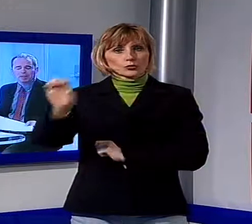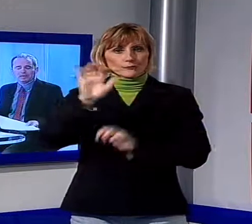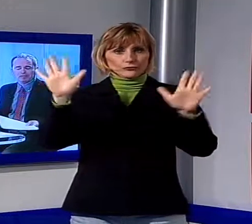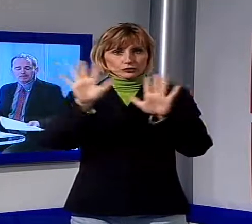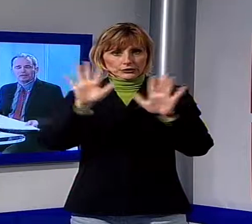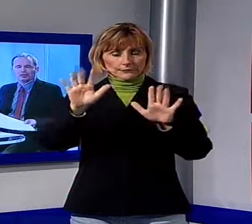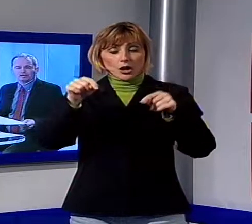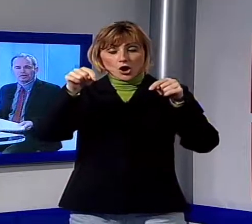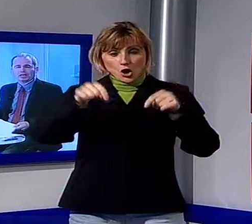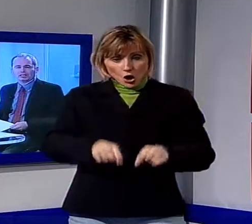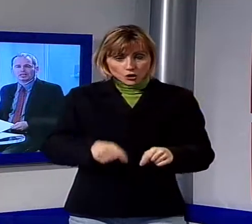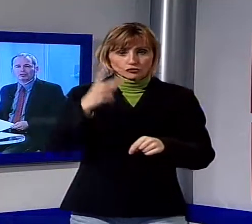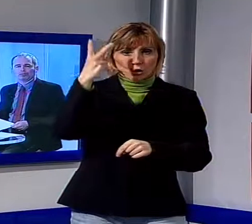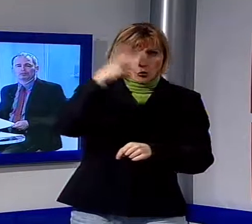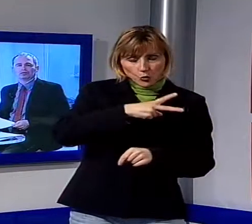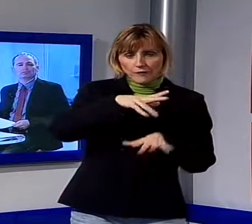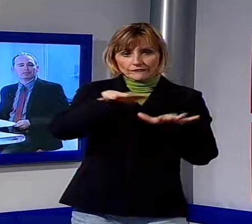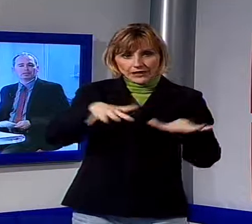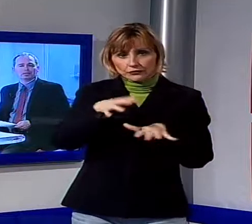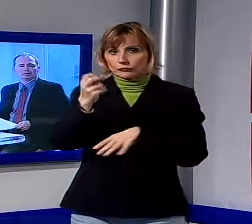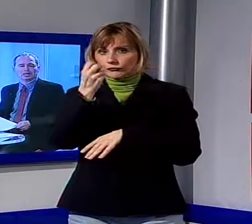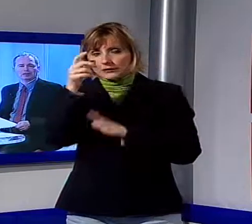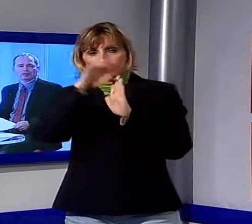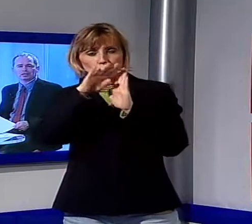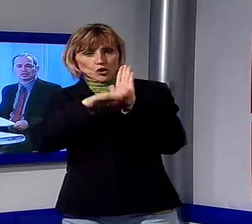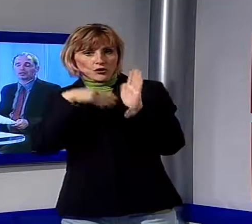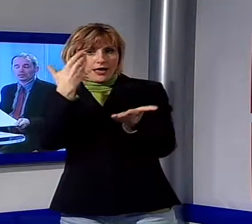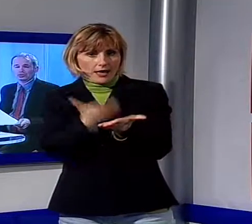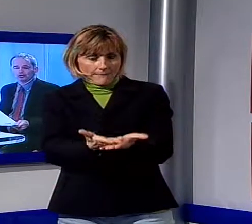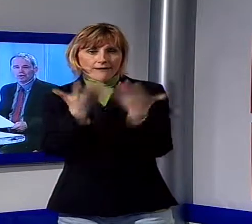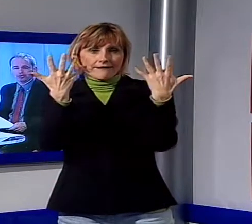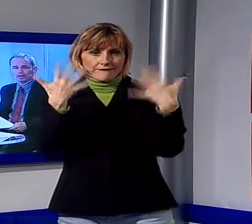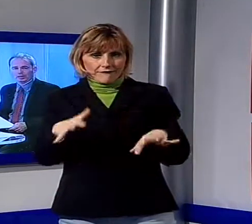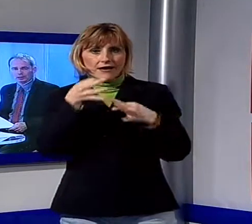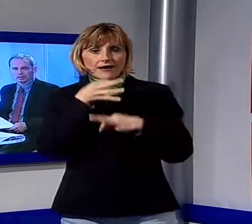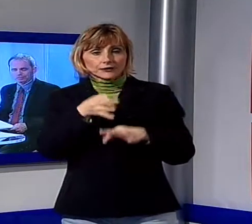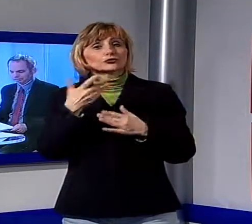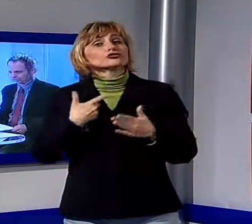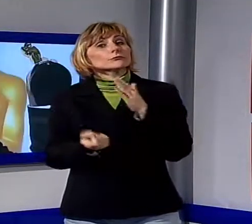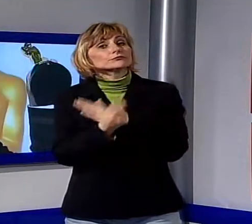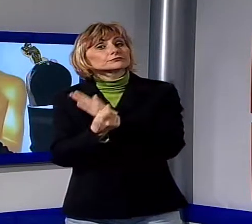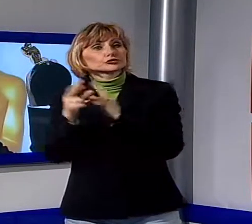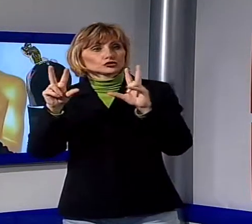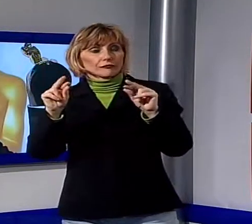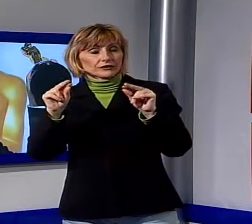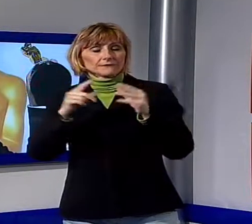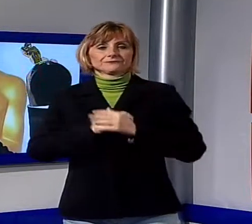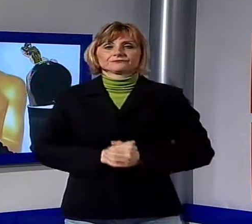anche a Viareggio e a Firenze è stato presentato il programma della manifestazione e ci sono ancora novità. Sarà il regista